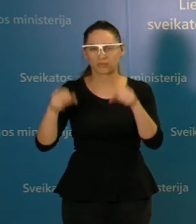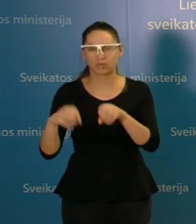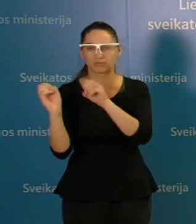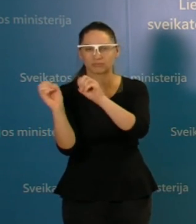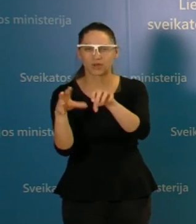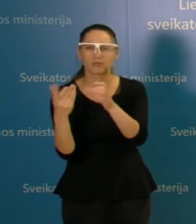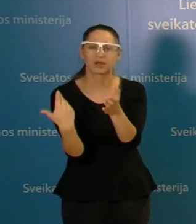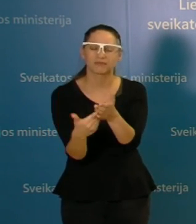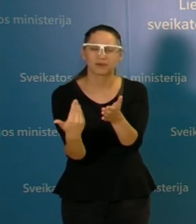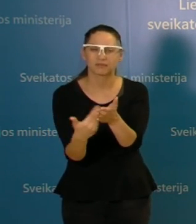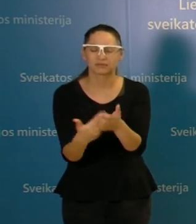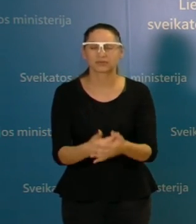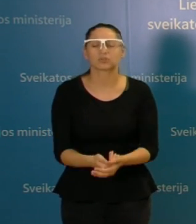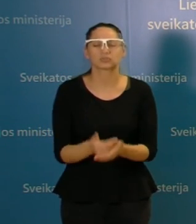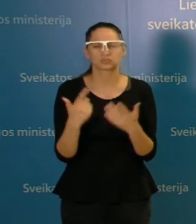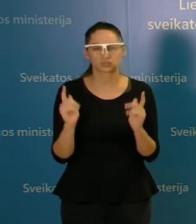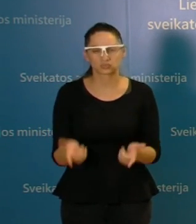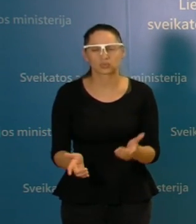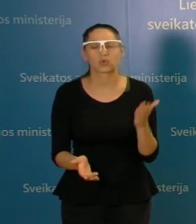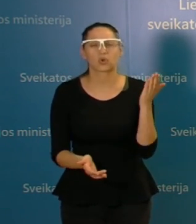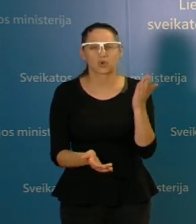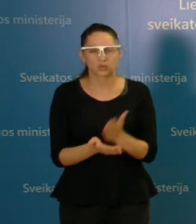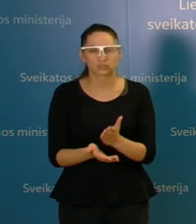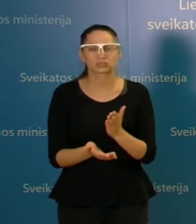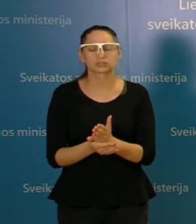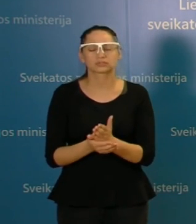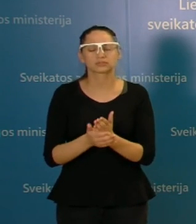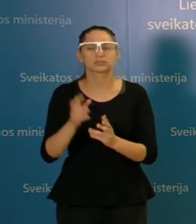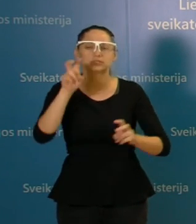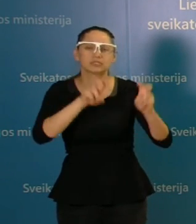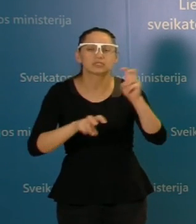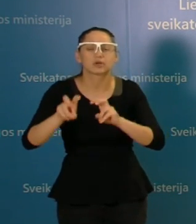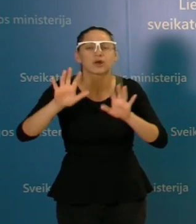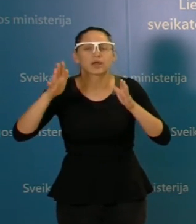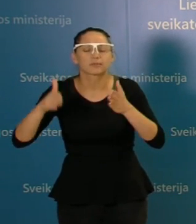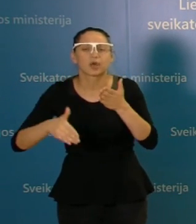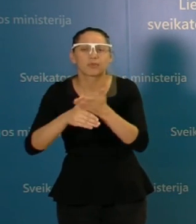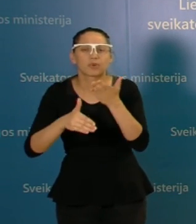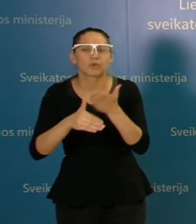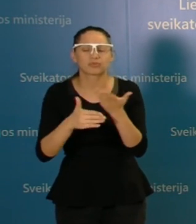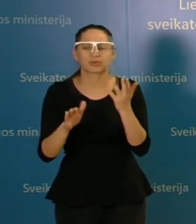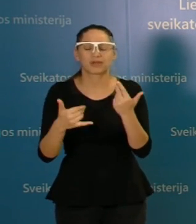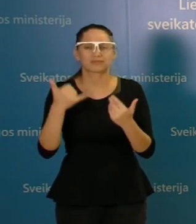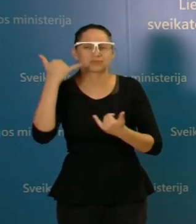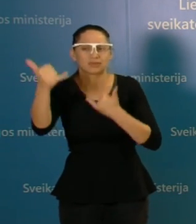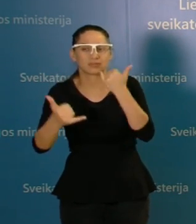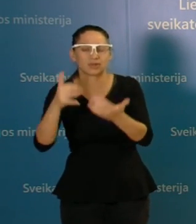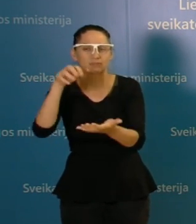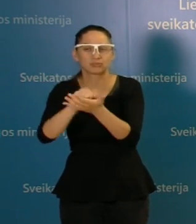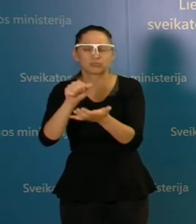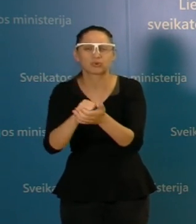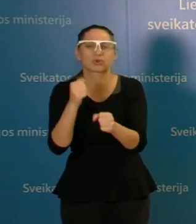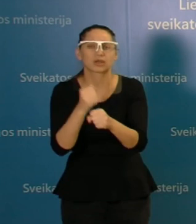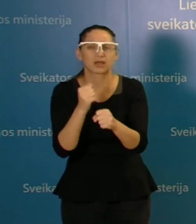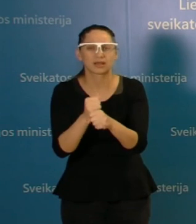pakomentuoti, bet tikrai yra ieškoma sprendimų, taip pat ir tam tikru automatizuotų sprendimų, kad būtų galima labiau